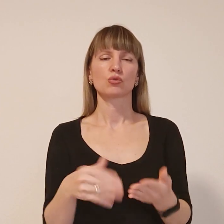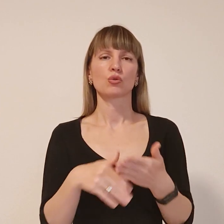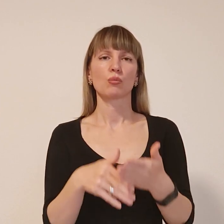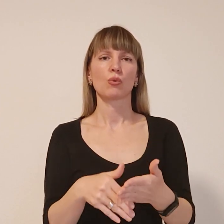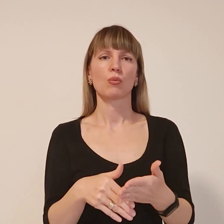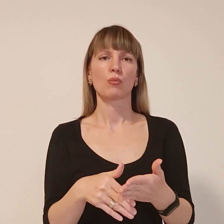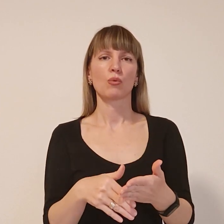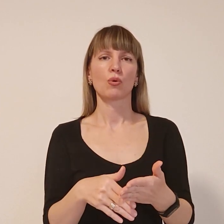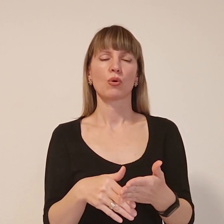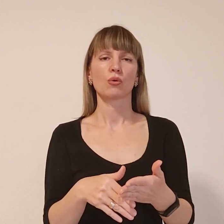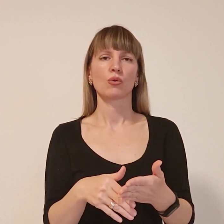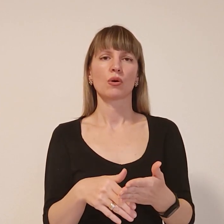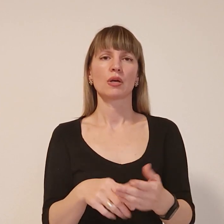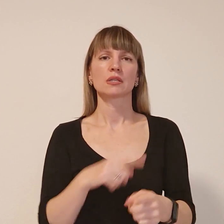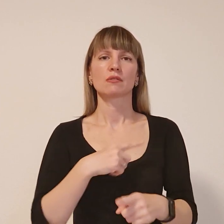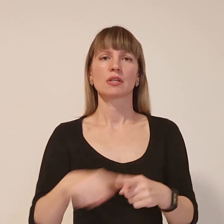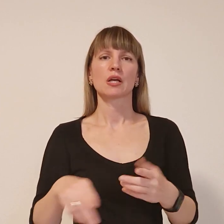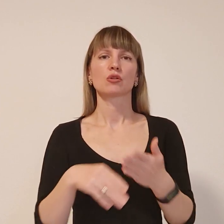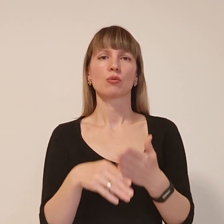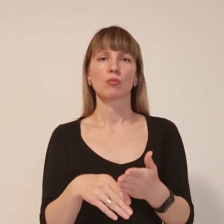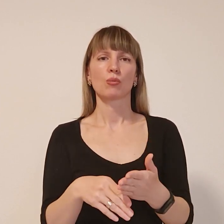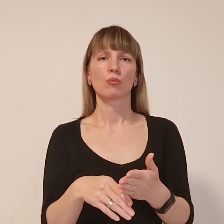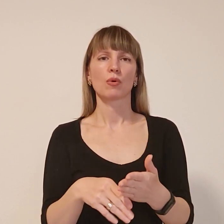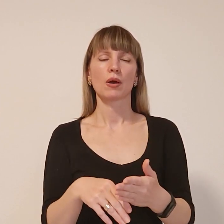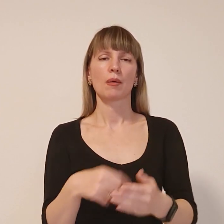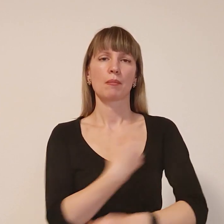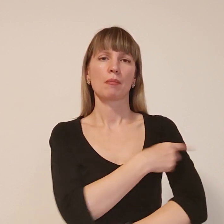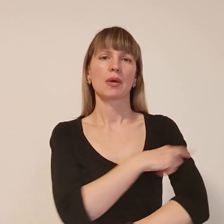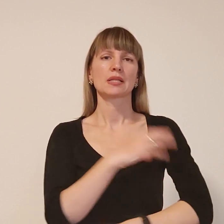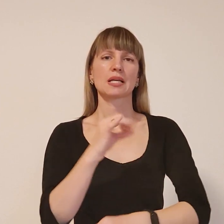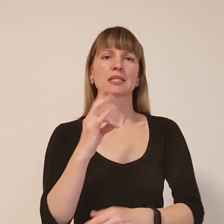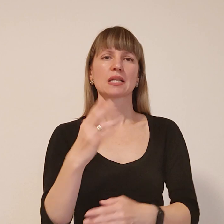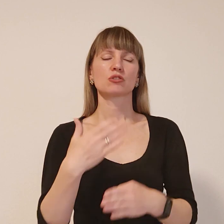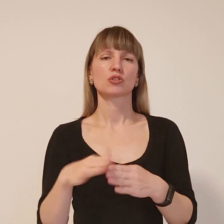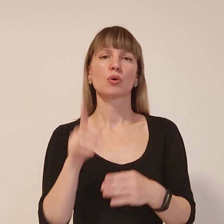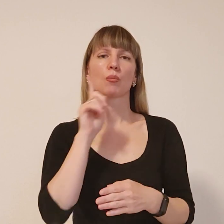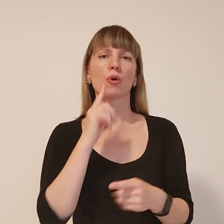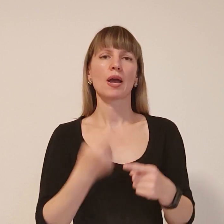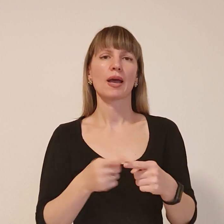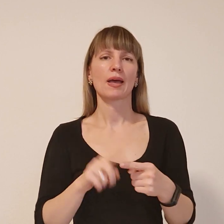населенню, швидка допомога медико-санітарної частини. Але поки що ця проблема існує.